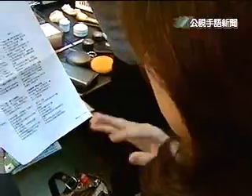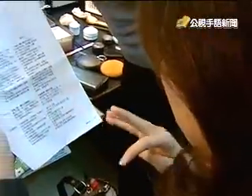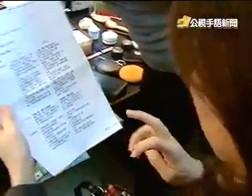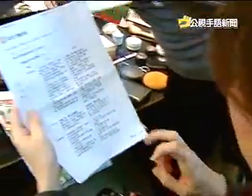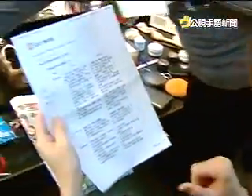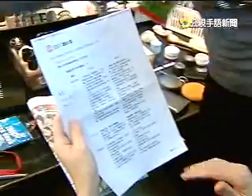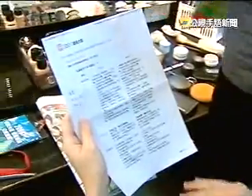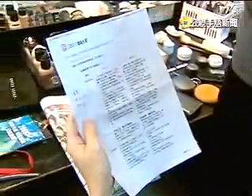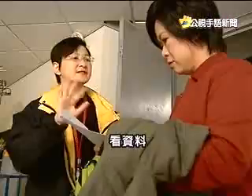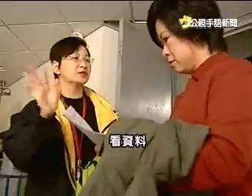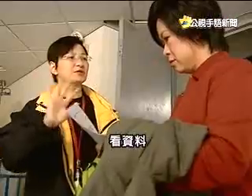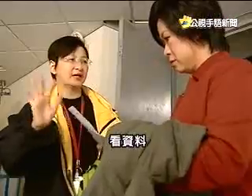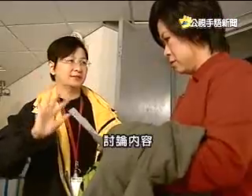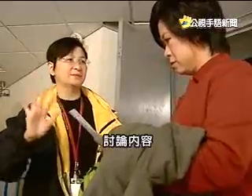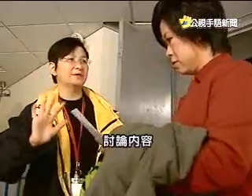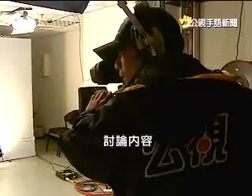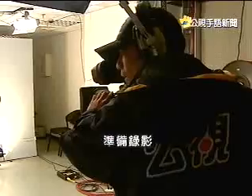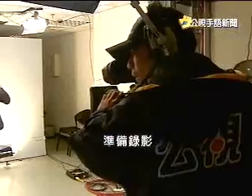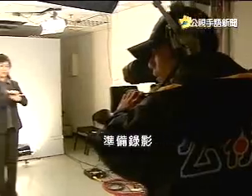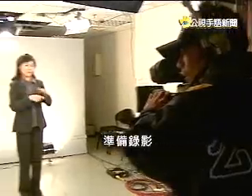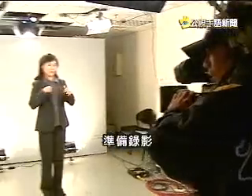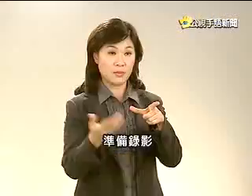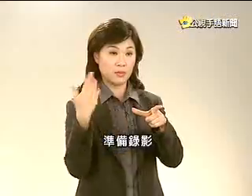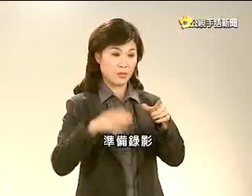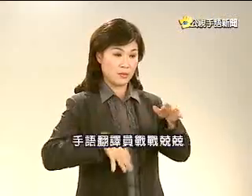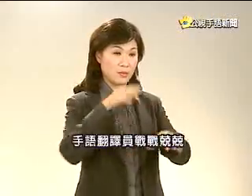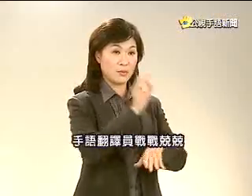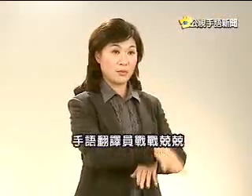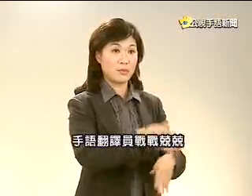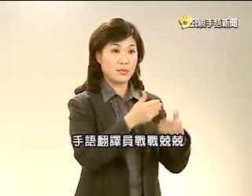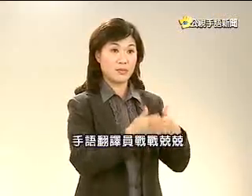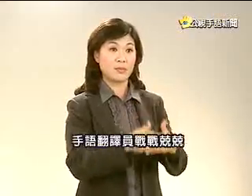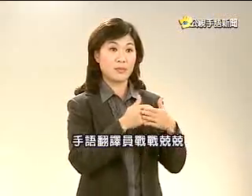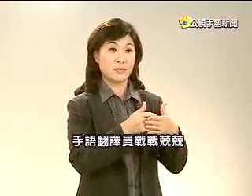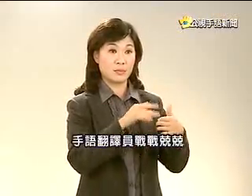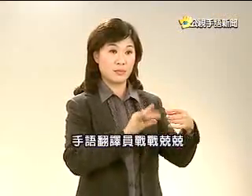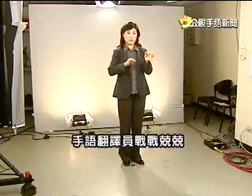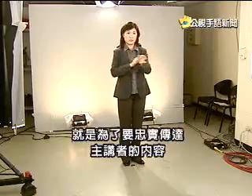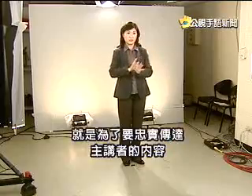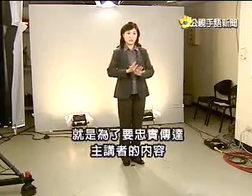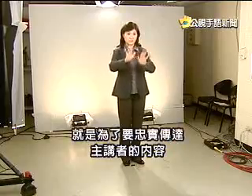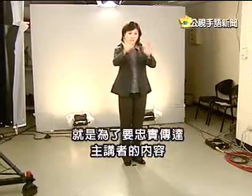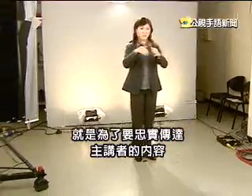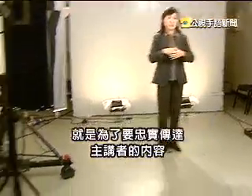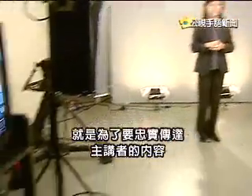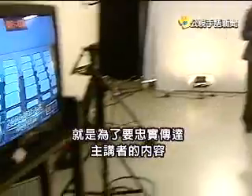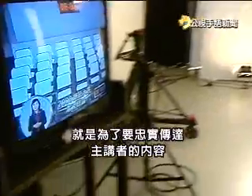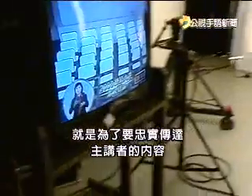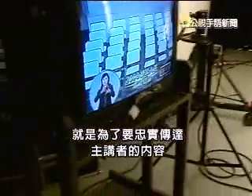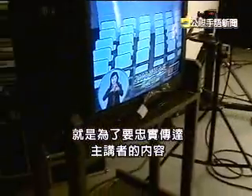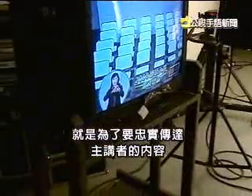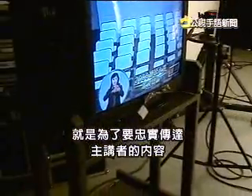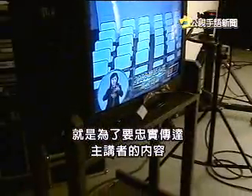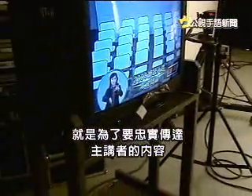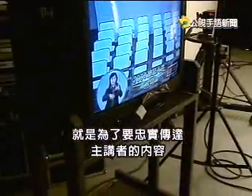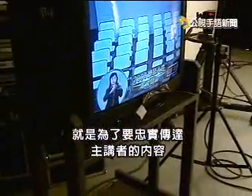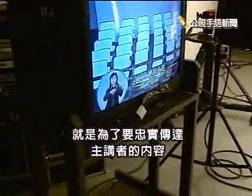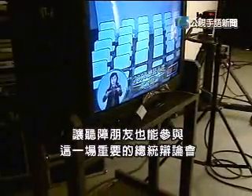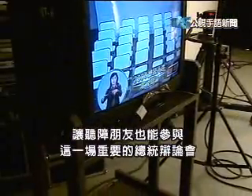看资料 讨论内容 准备录影手语翻译员战战兢兢就是为了要忠实传达主讲者的内容让听